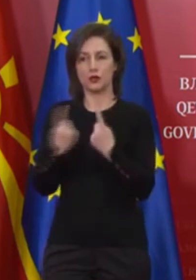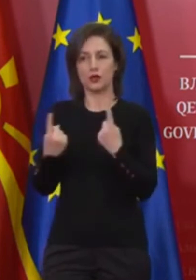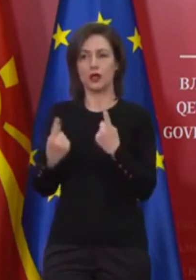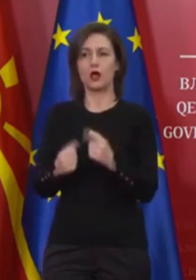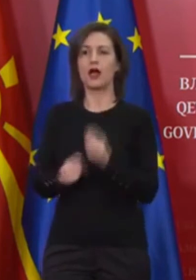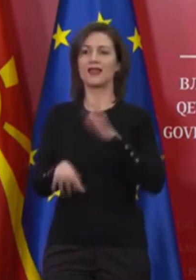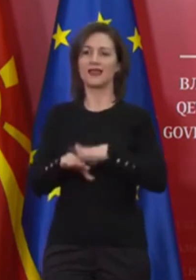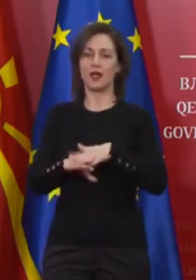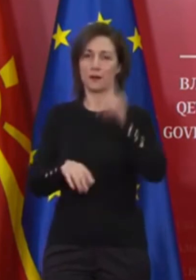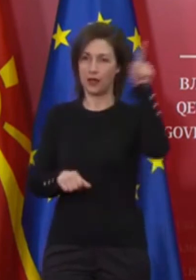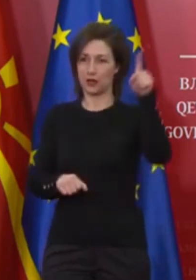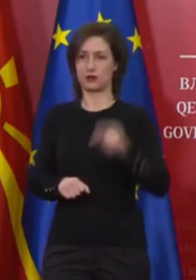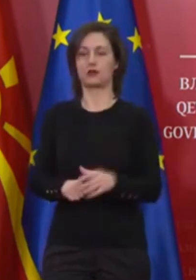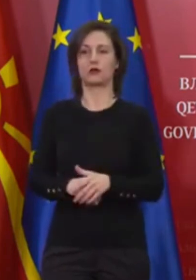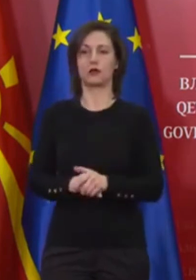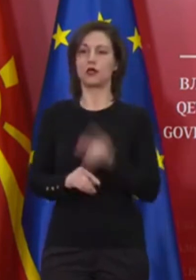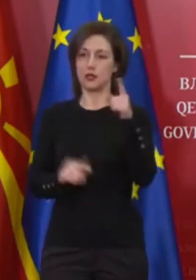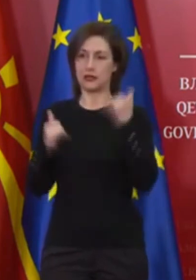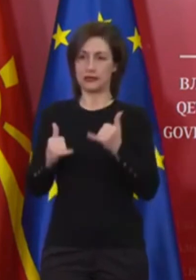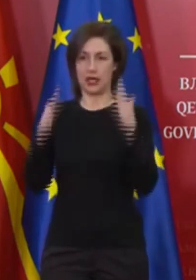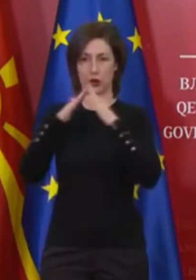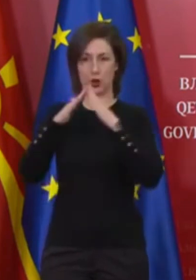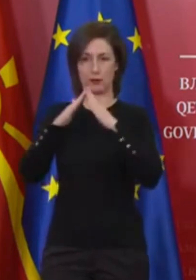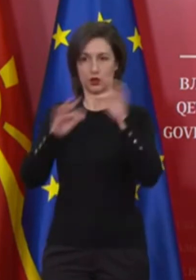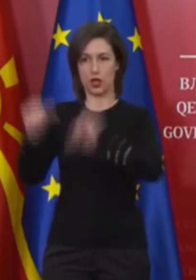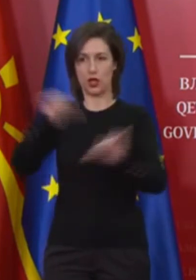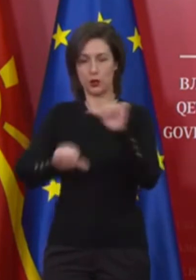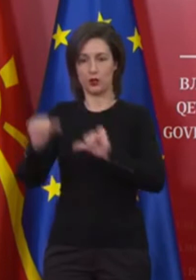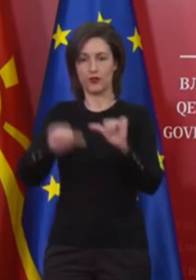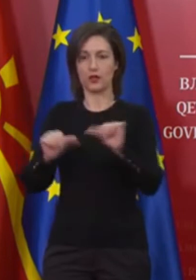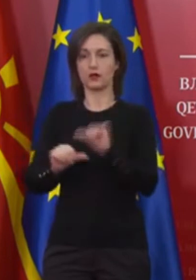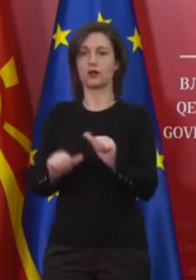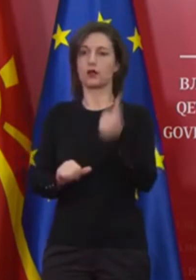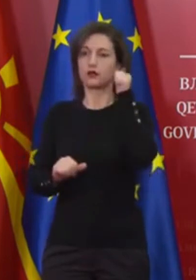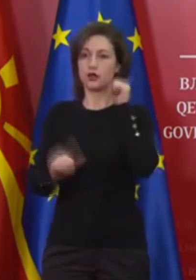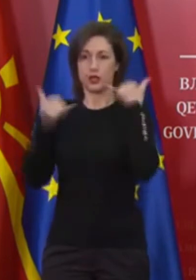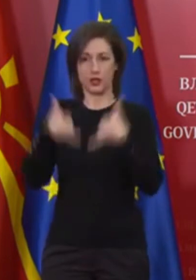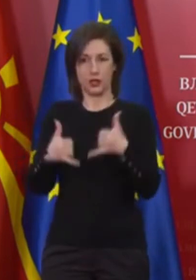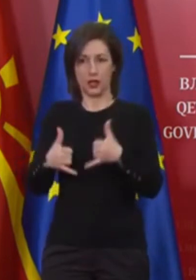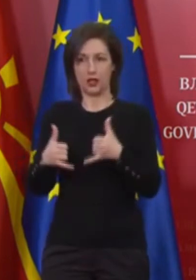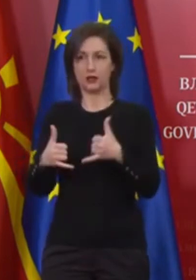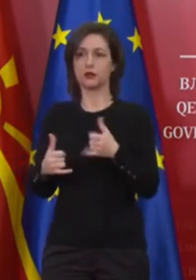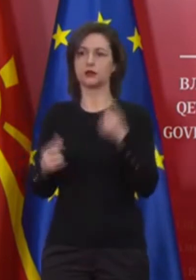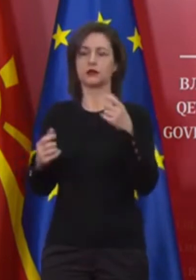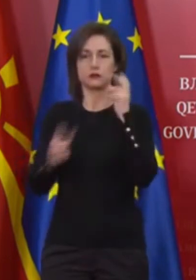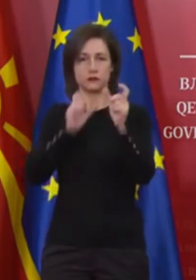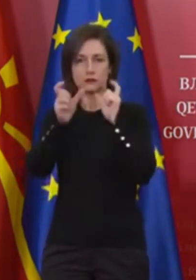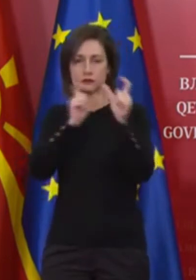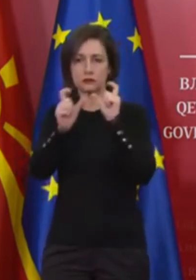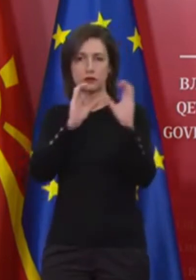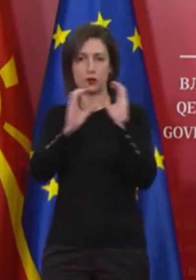во Дебар. Тие се во домашно лекување. Вчера во текот на денот утро во интезивно разговаравме со